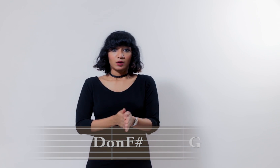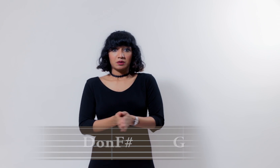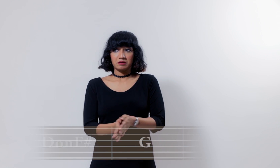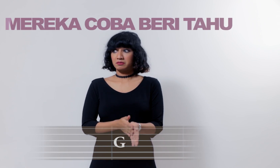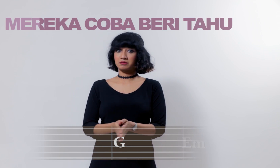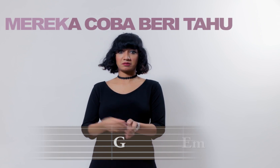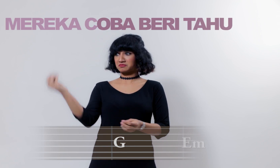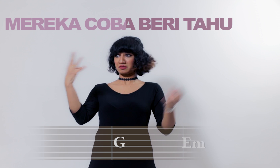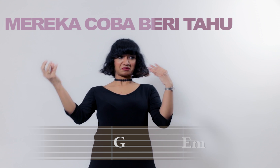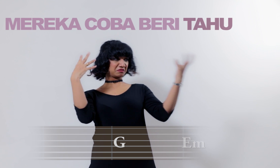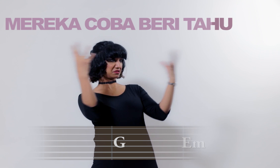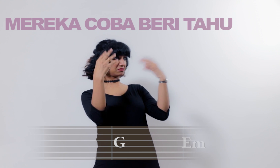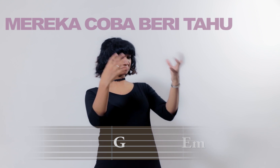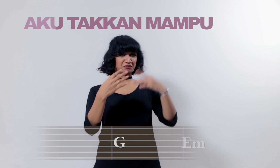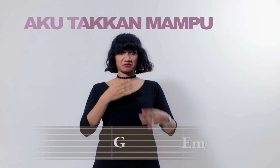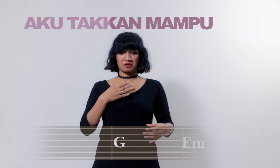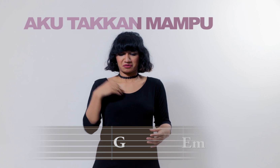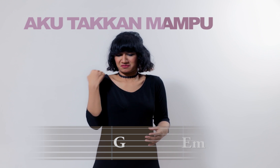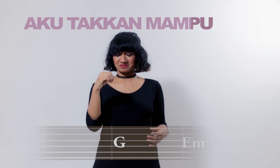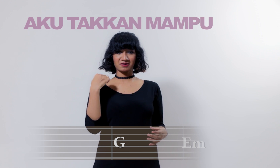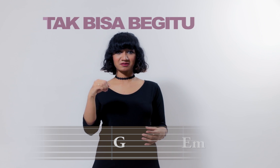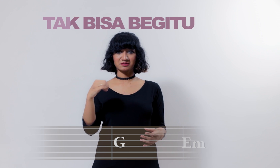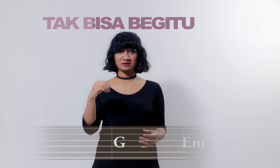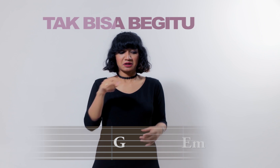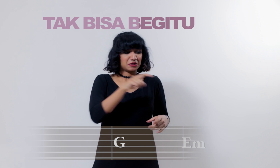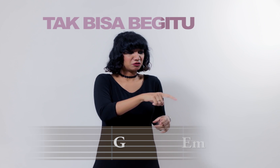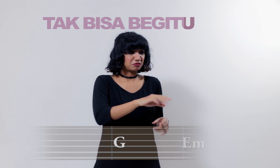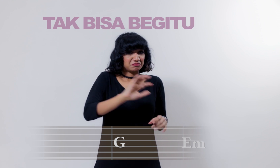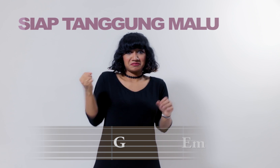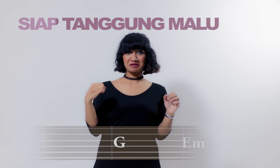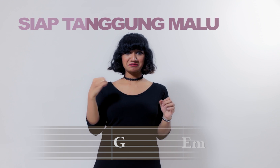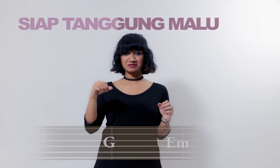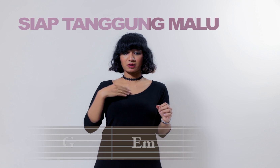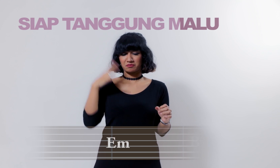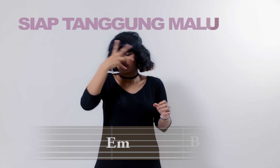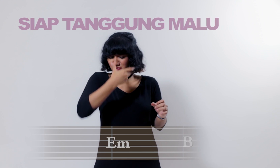Mereka semua berkata Aku takkan mampu Tak bisa begitu Siap tanggung malu